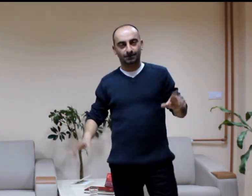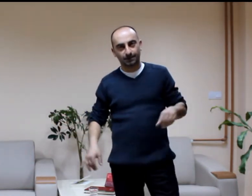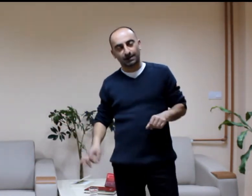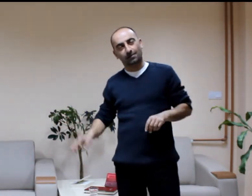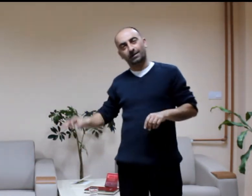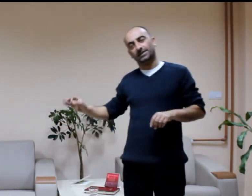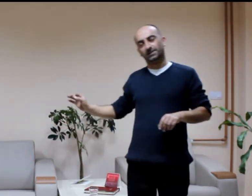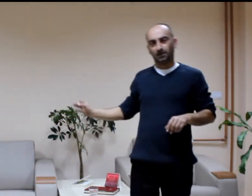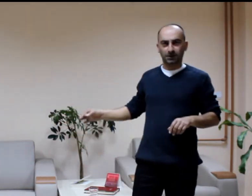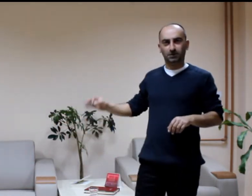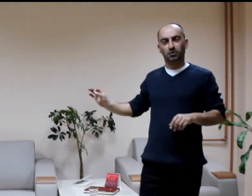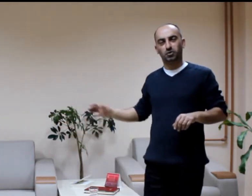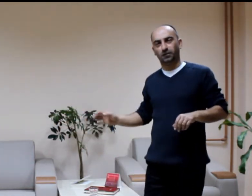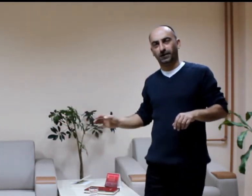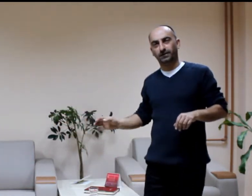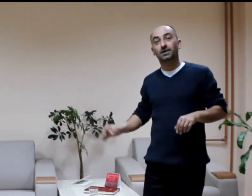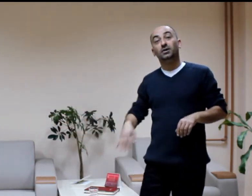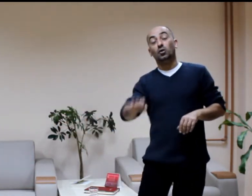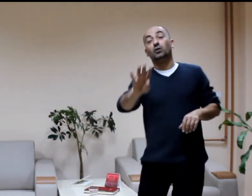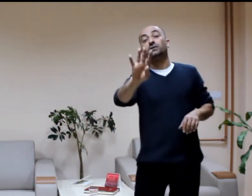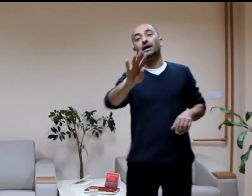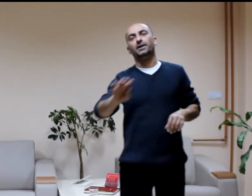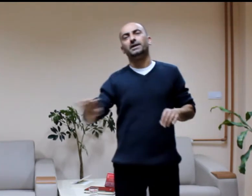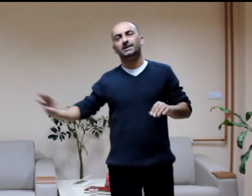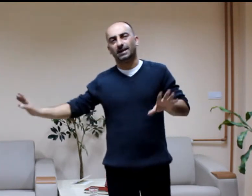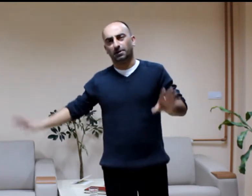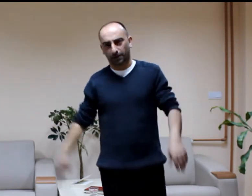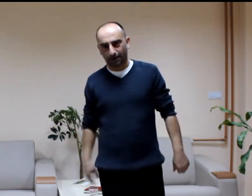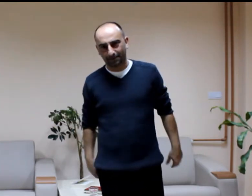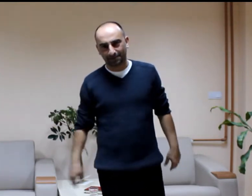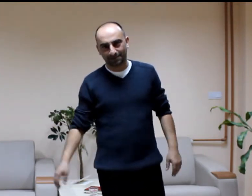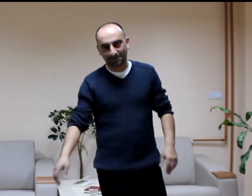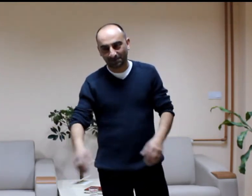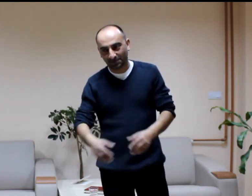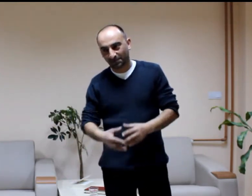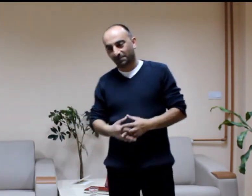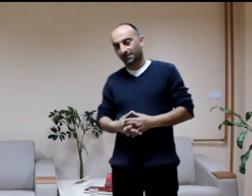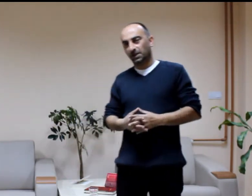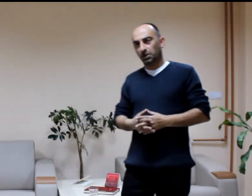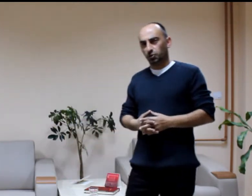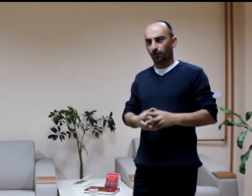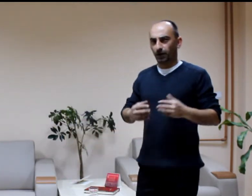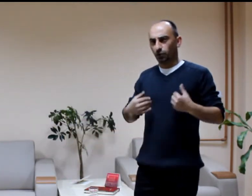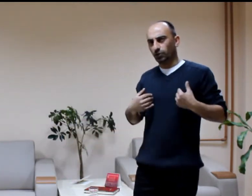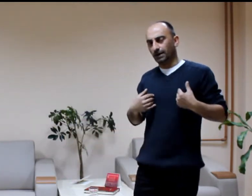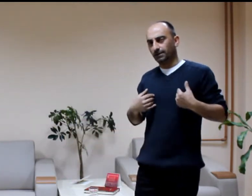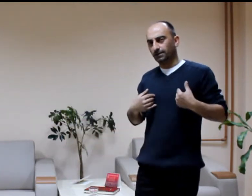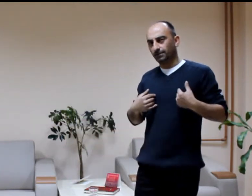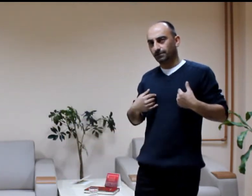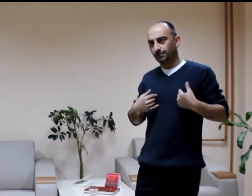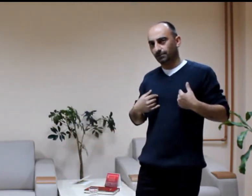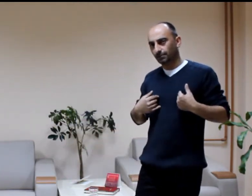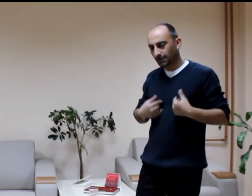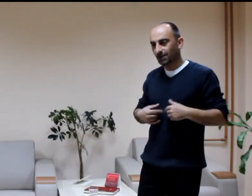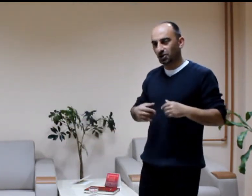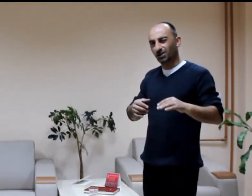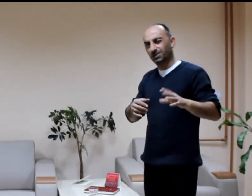Yavaşça camı indiriyor şoför. Dört tane genç arabada. Şoför bulmaz. İşi